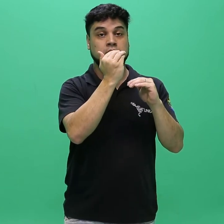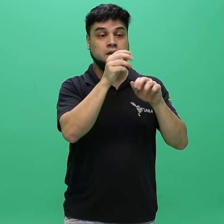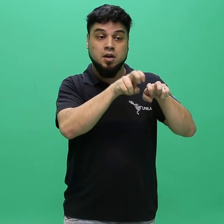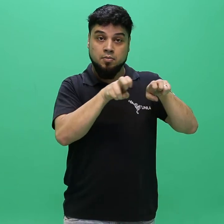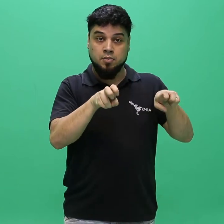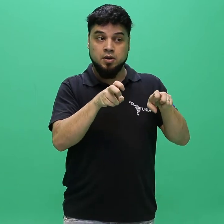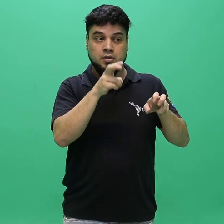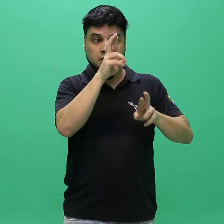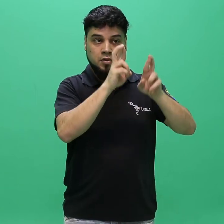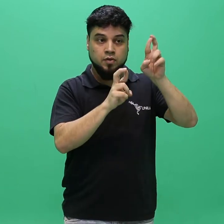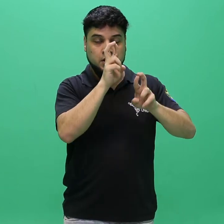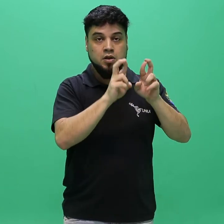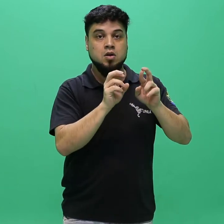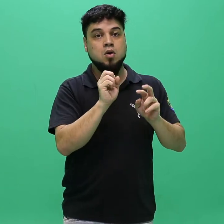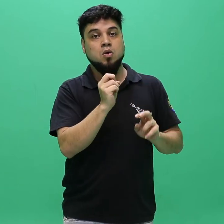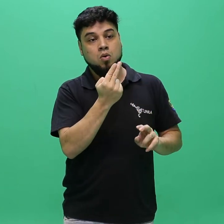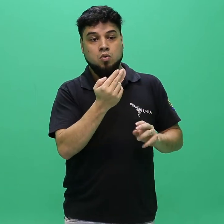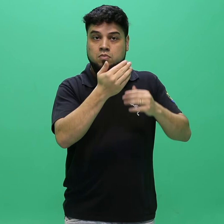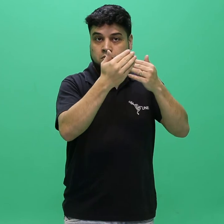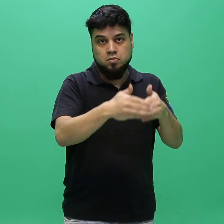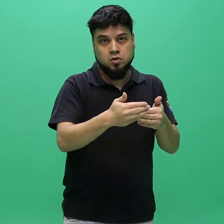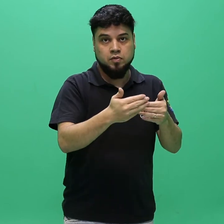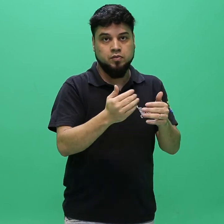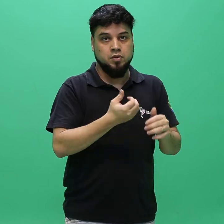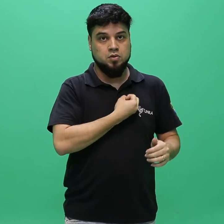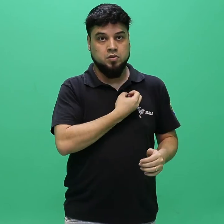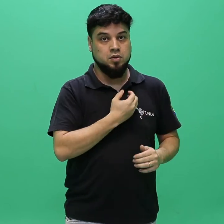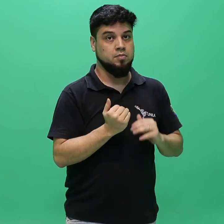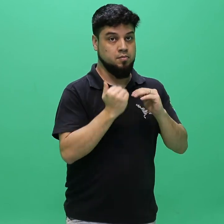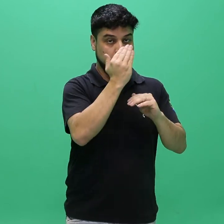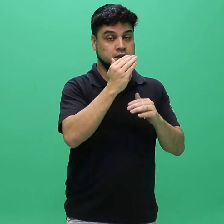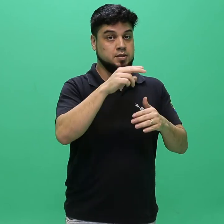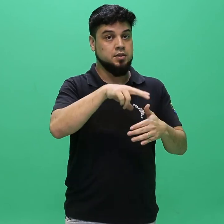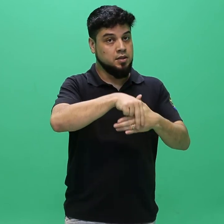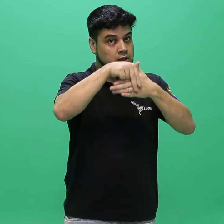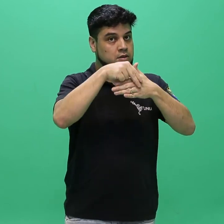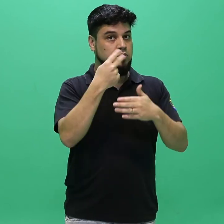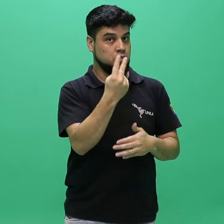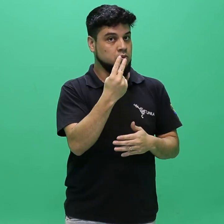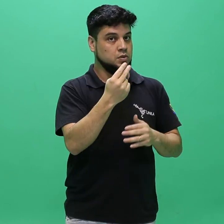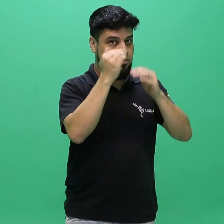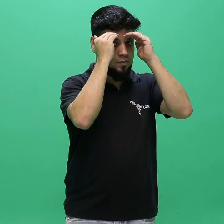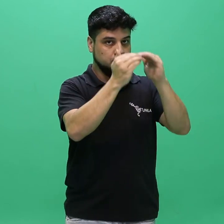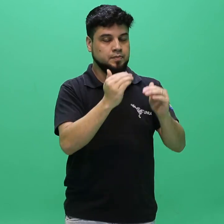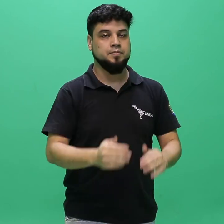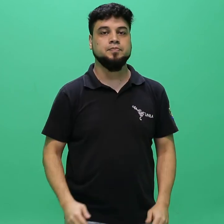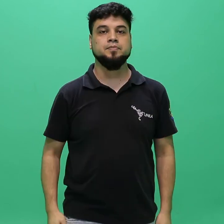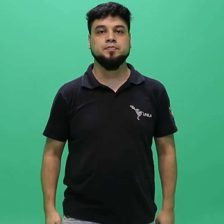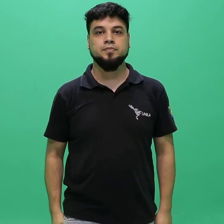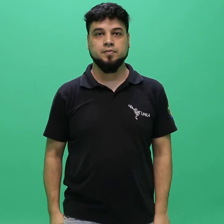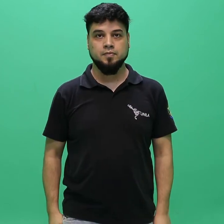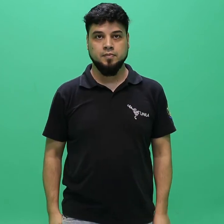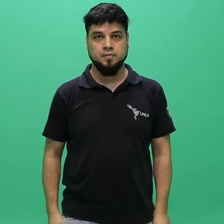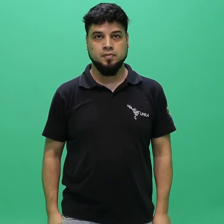de instituições públicas que obtiverem maior nota na avaliação da banca e ou prova